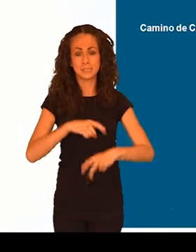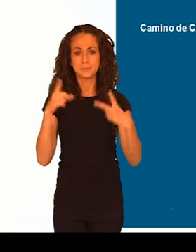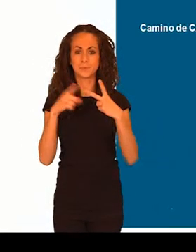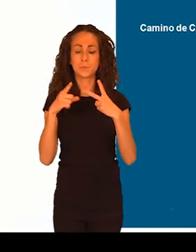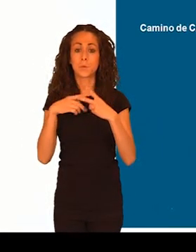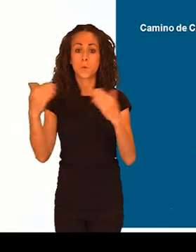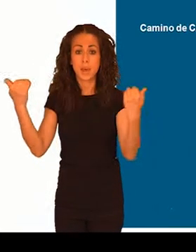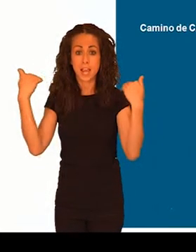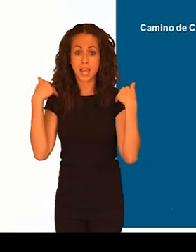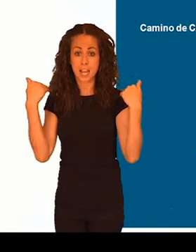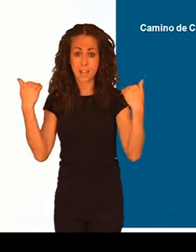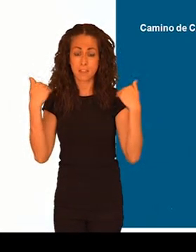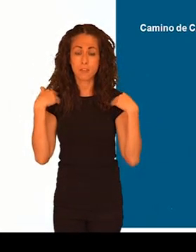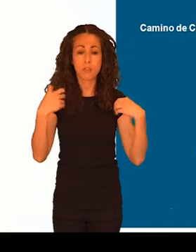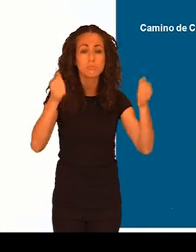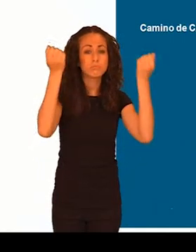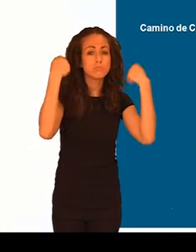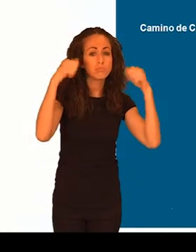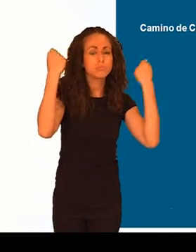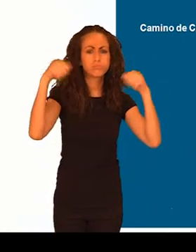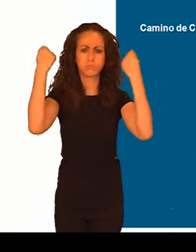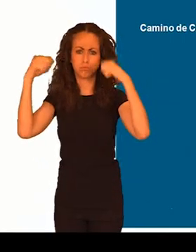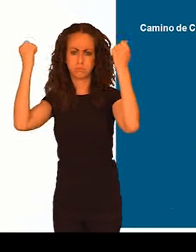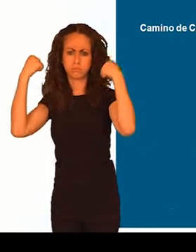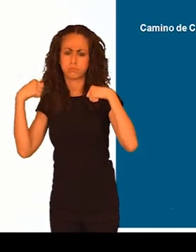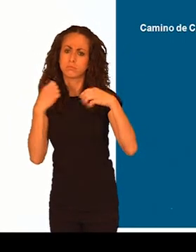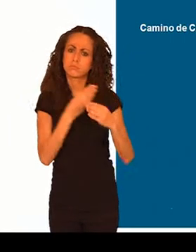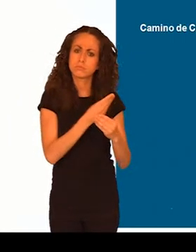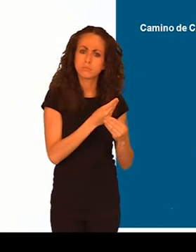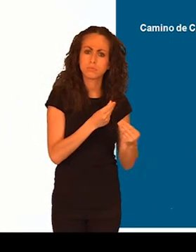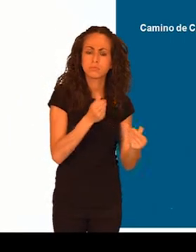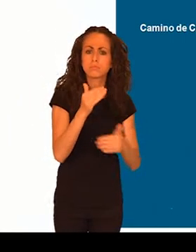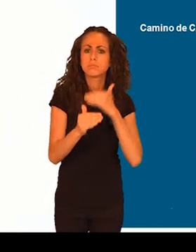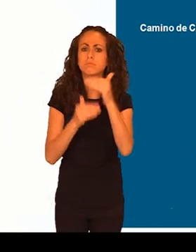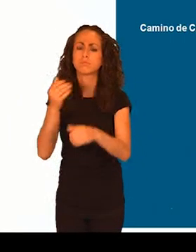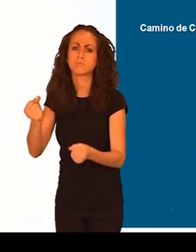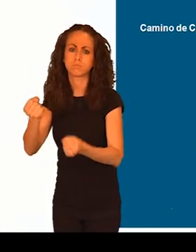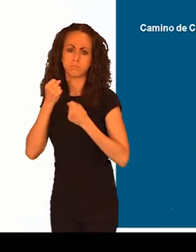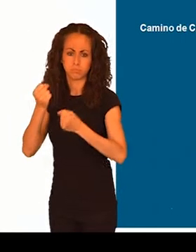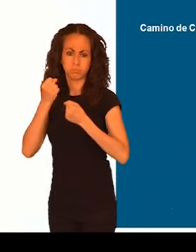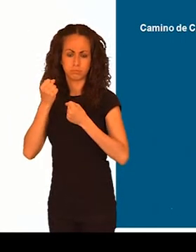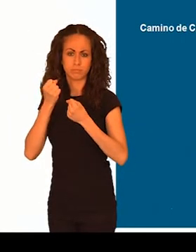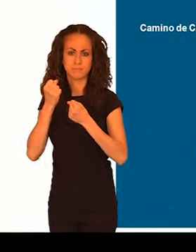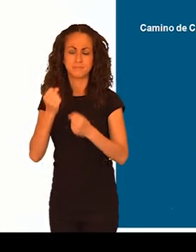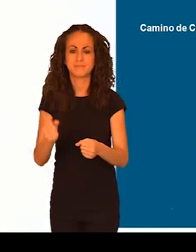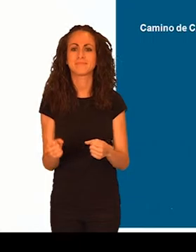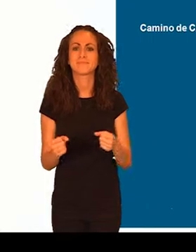ejercicio físico que va a realizar debe hacerse de forma progresiva. Comience por un calentamiento suave y vaya subiendo poco a poco de